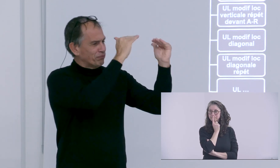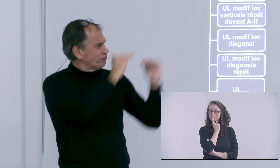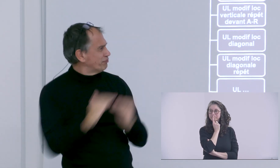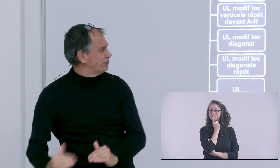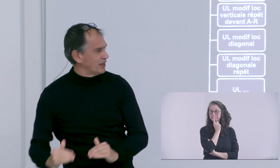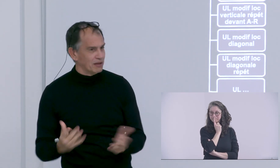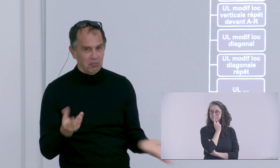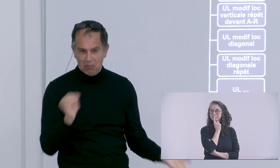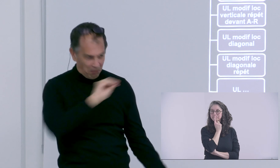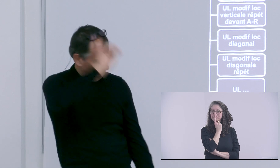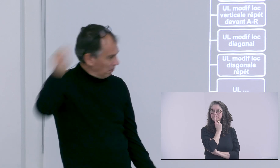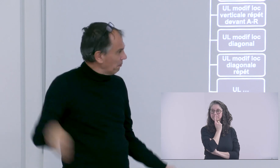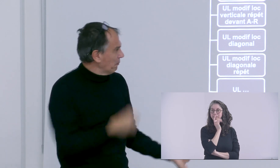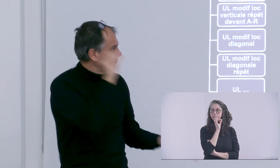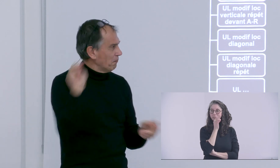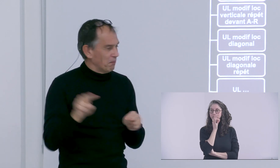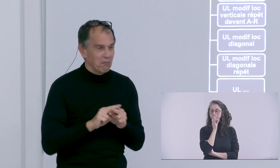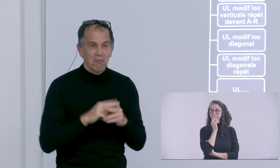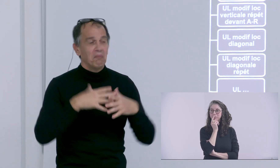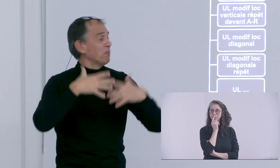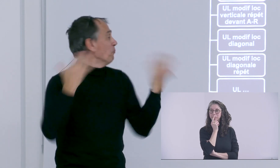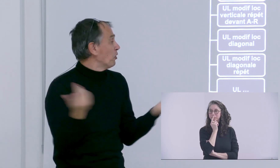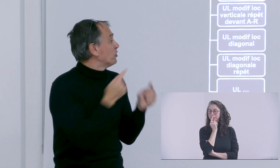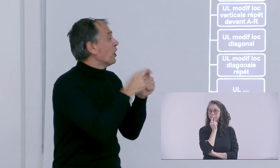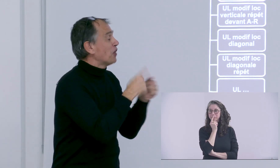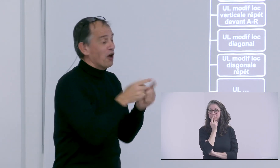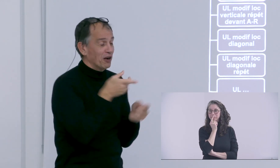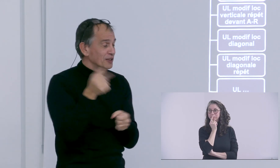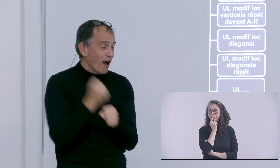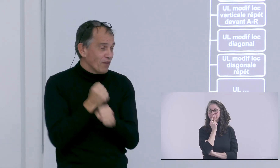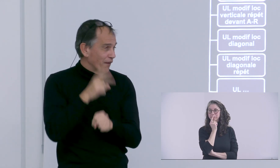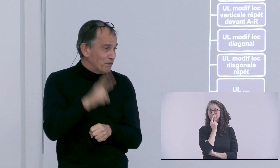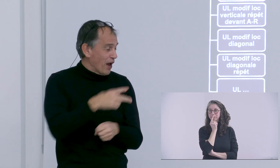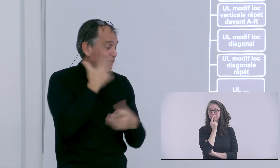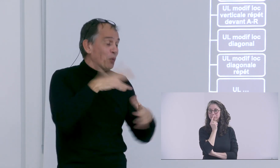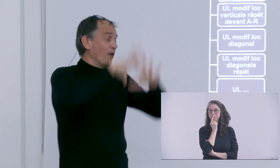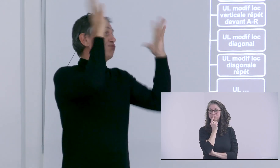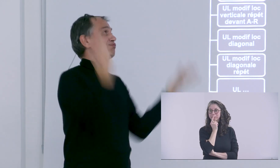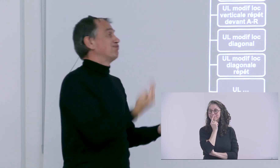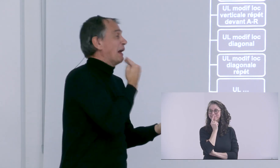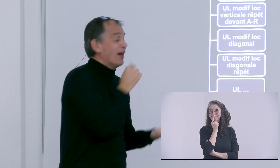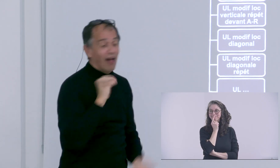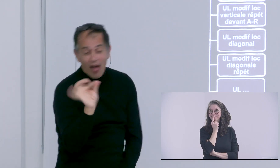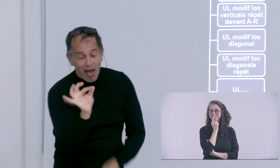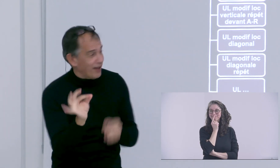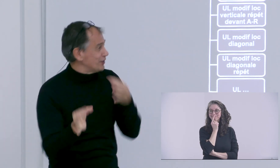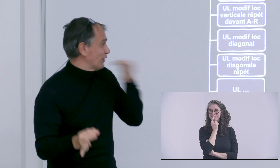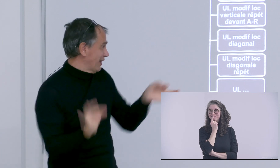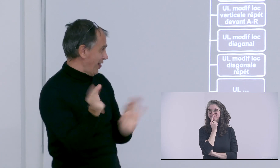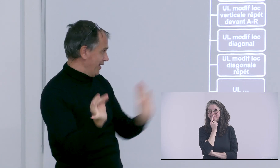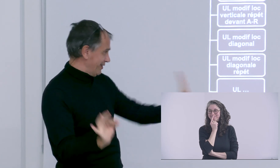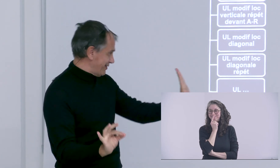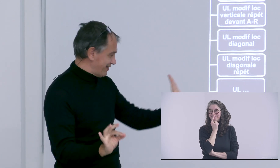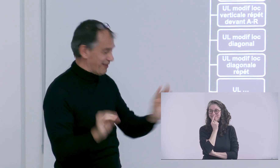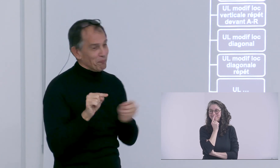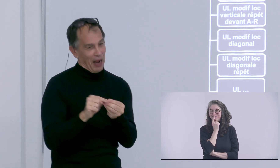et il y a le numéro 37 n'apparaît pas donc il y a un travail de tableau qui montre d'une part